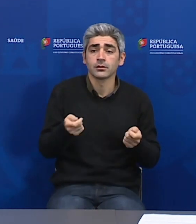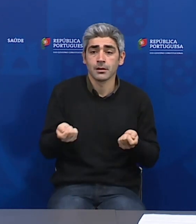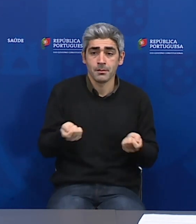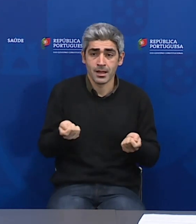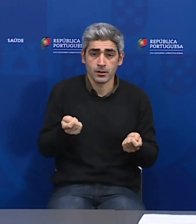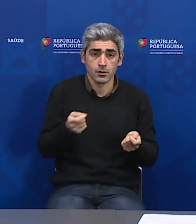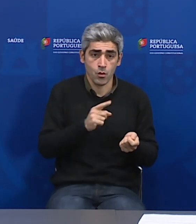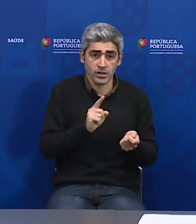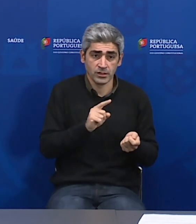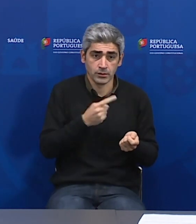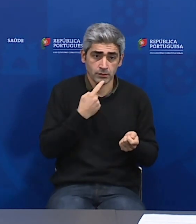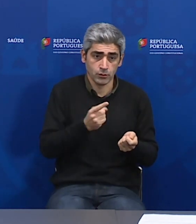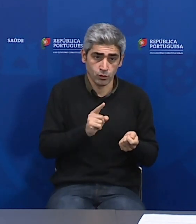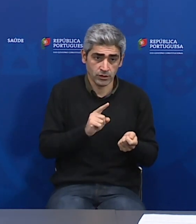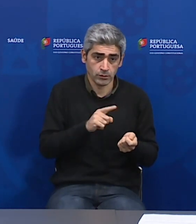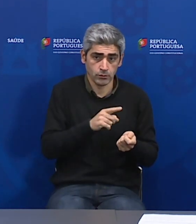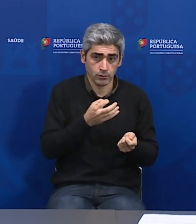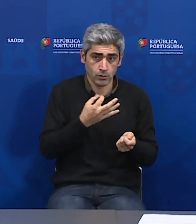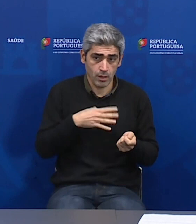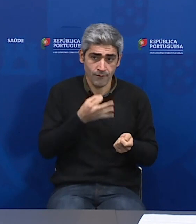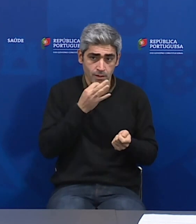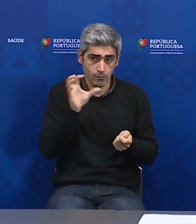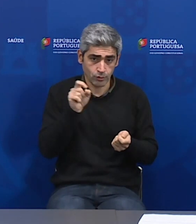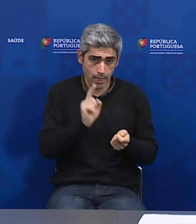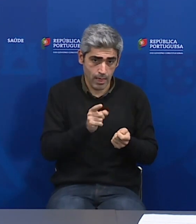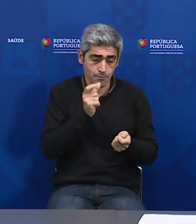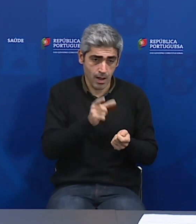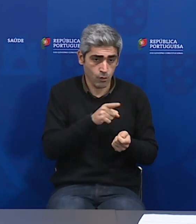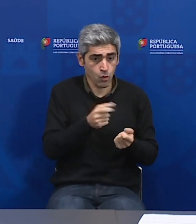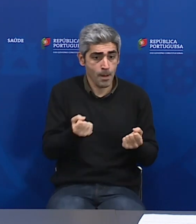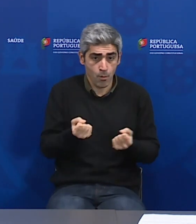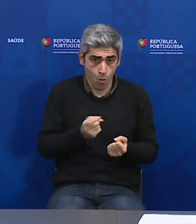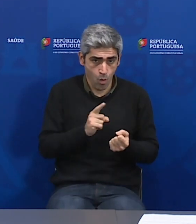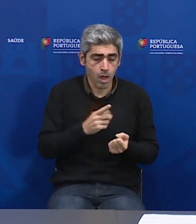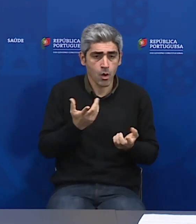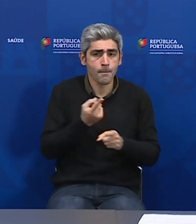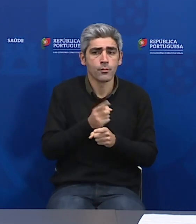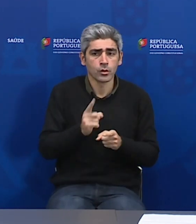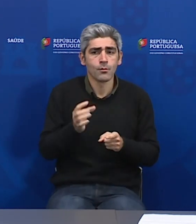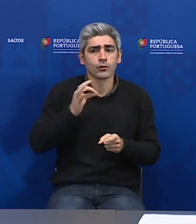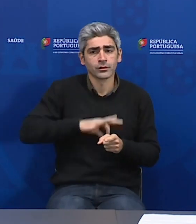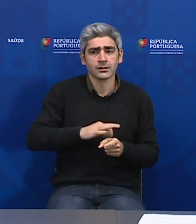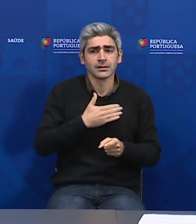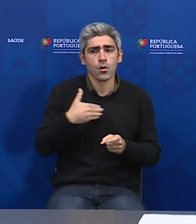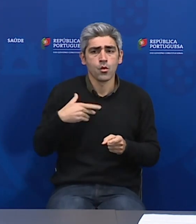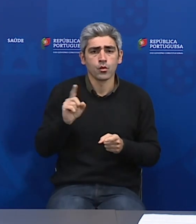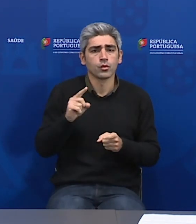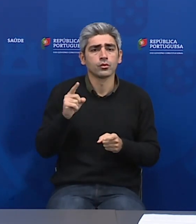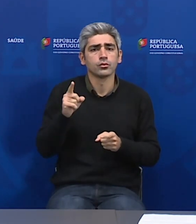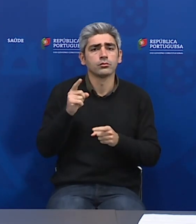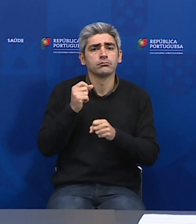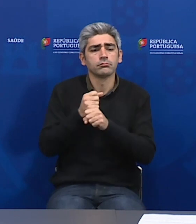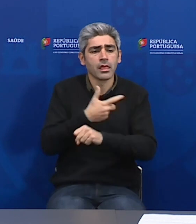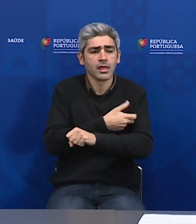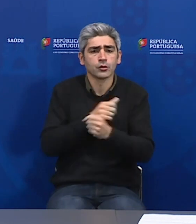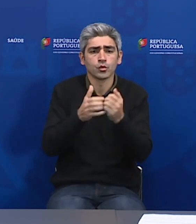racionamento, e esta é a palavra que eu quero utilizar, se não existe o porquê de os profissionais de saúde não estarem todos a ser